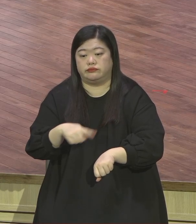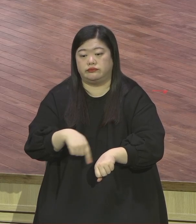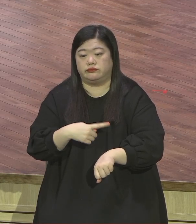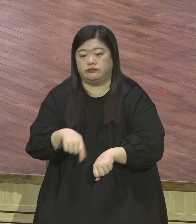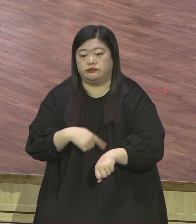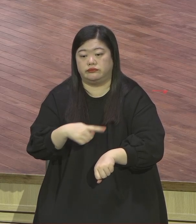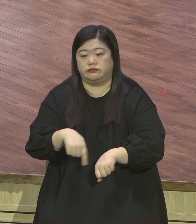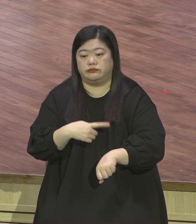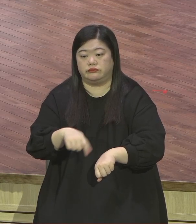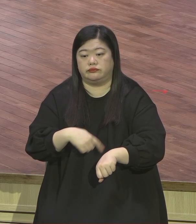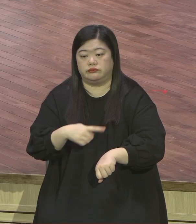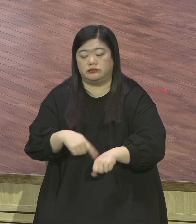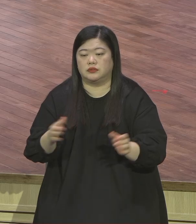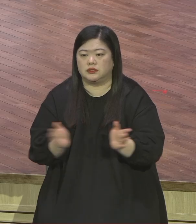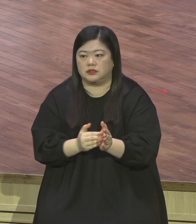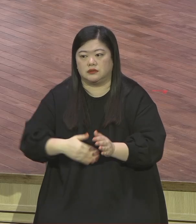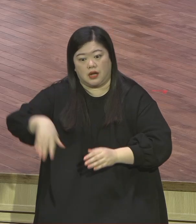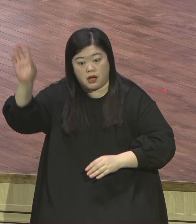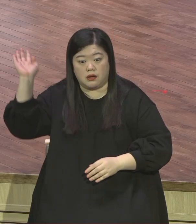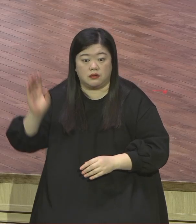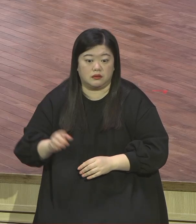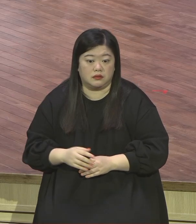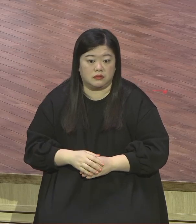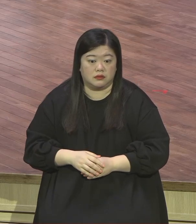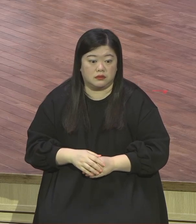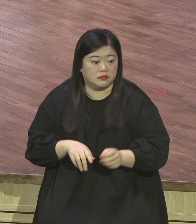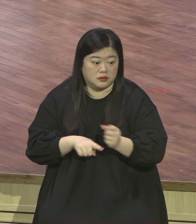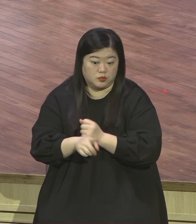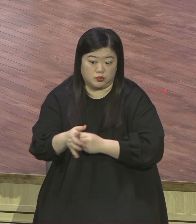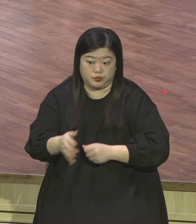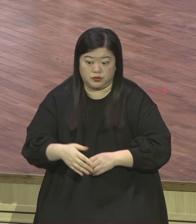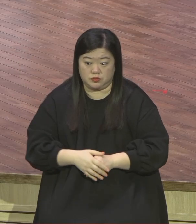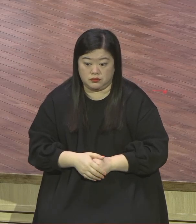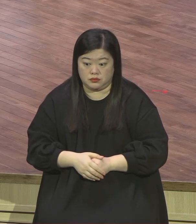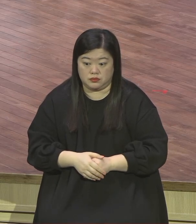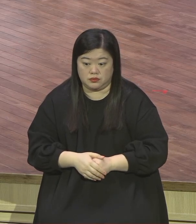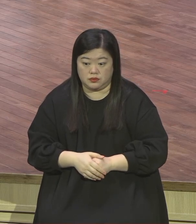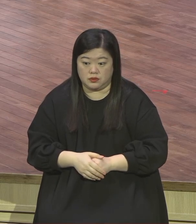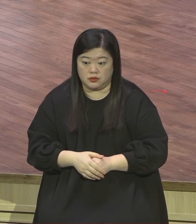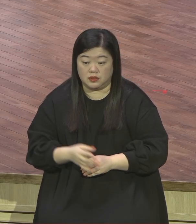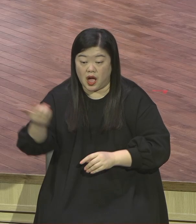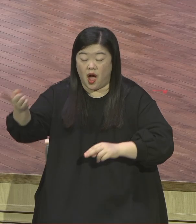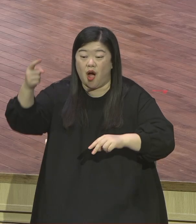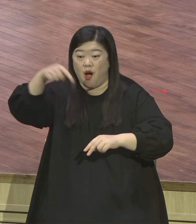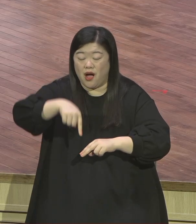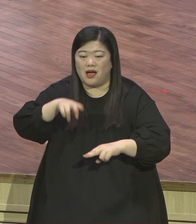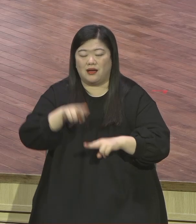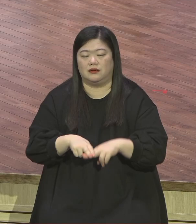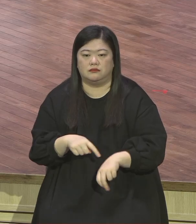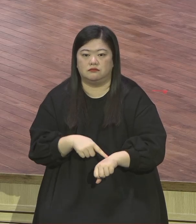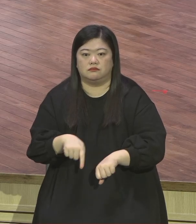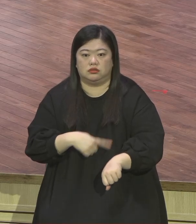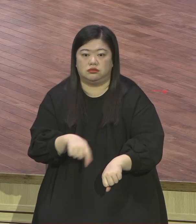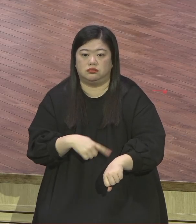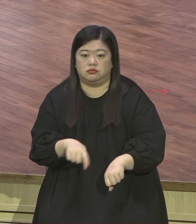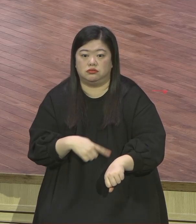거예요 안 보면 하나님 벌줄까 싶어서 그거는 종교지 기독교 아니에요 복음 아닙니다 그런 식으로